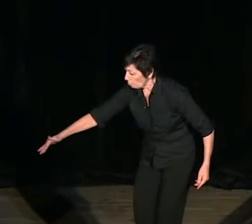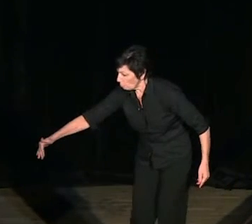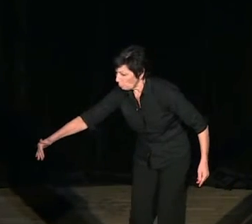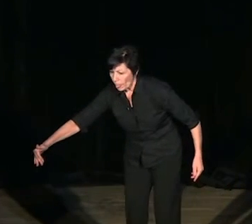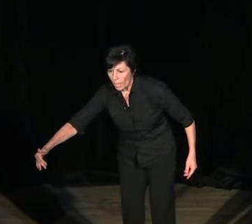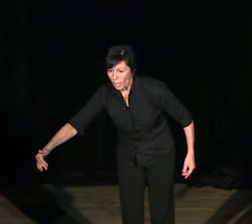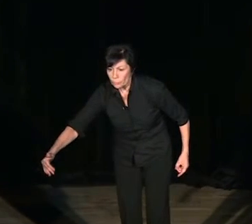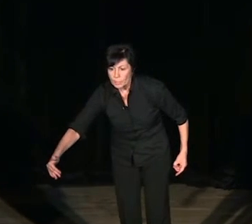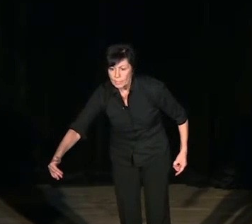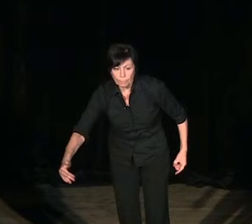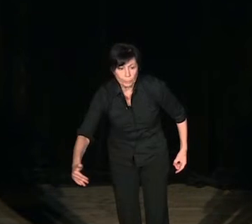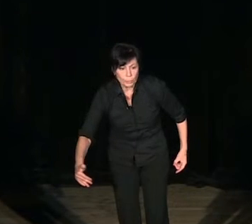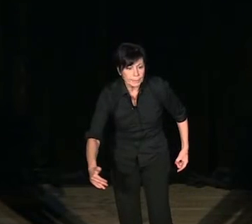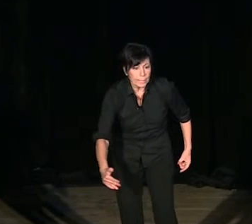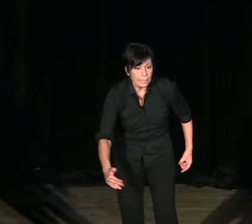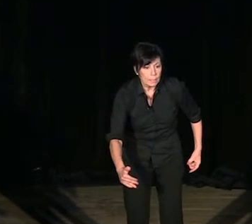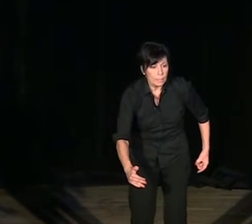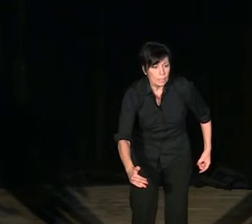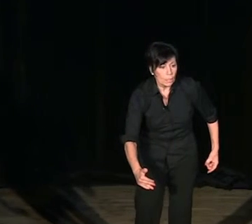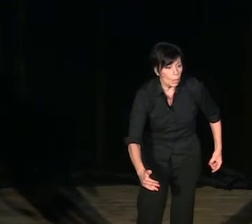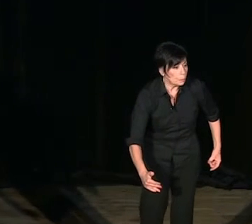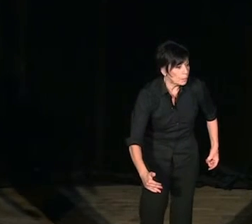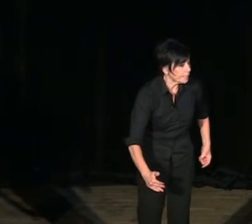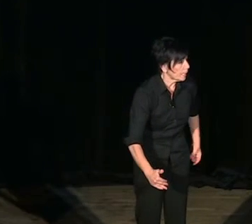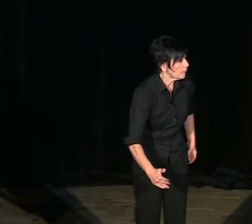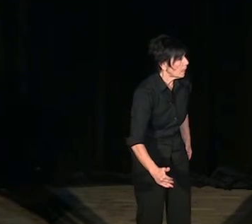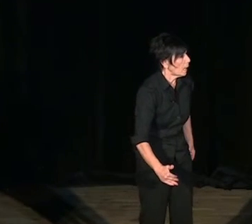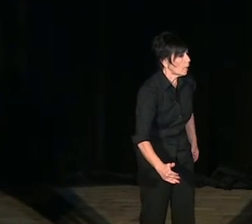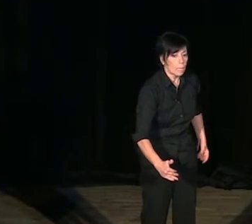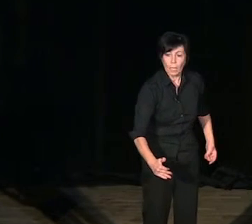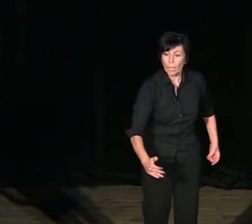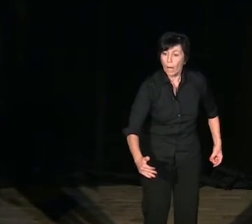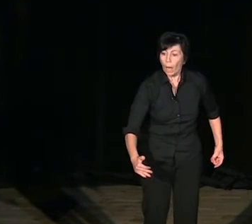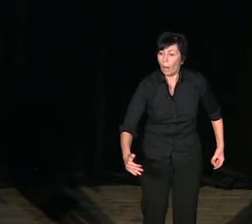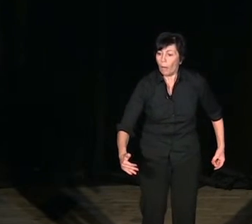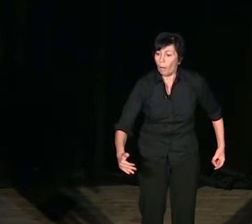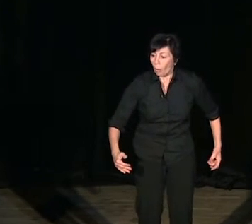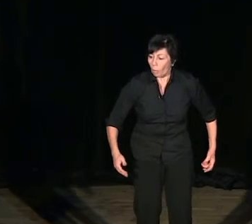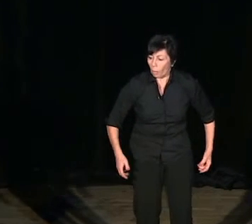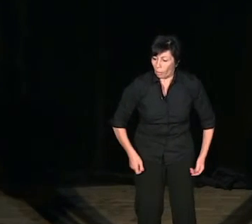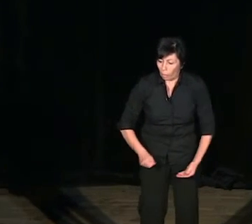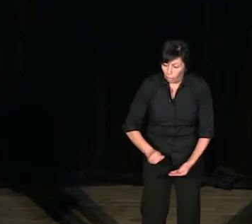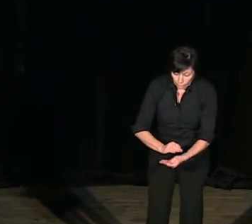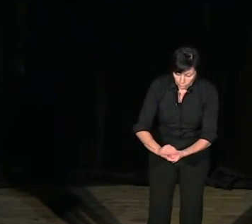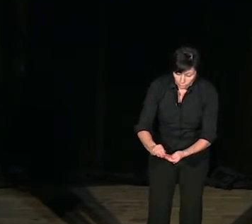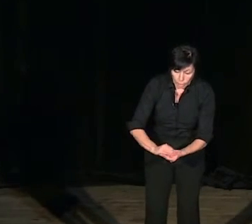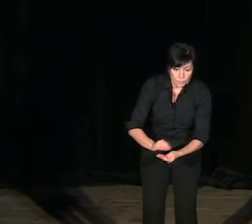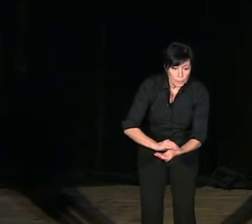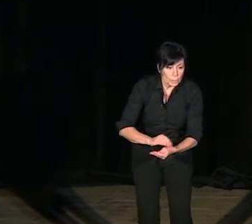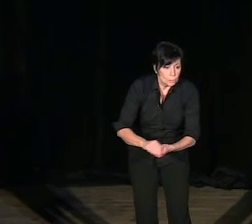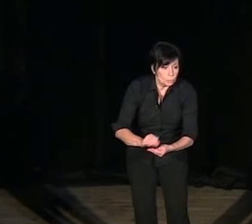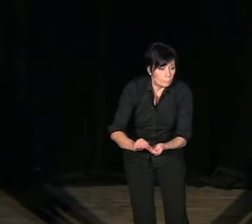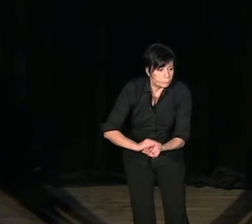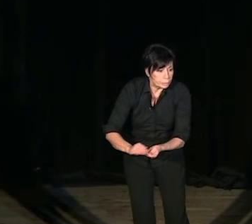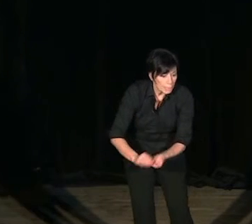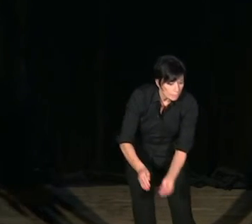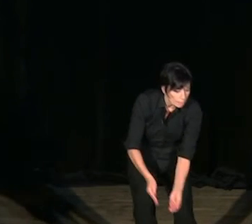un deuxième poussin rempli de caca, oh la la la, mais hop, il nettoie le poussin,